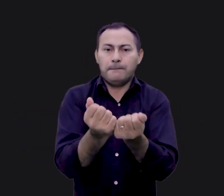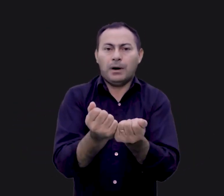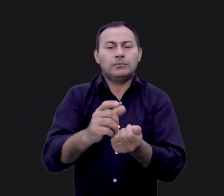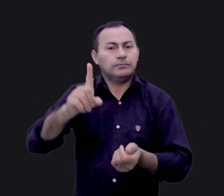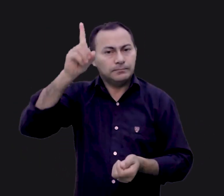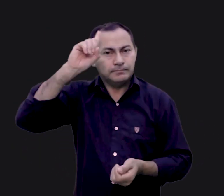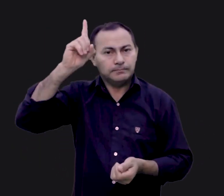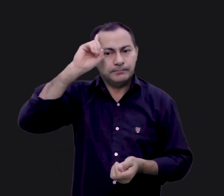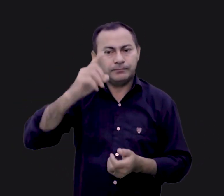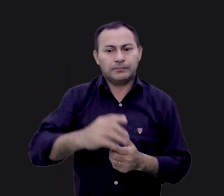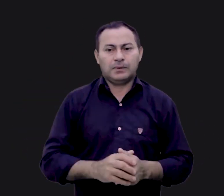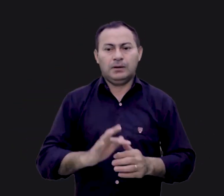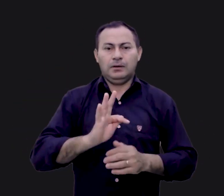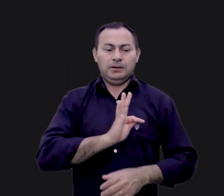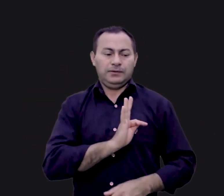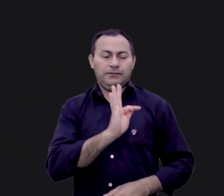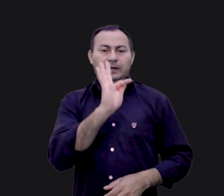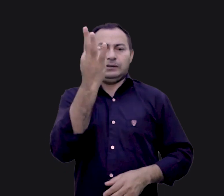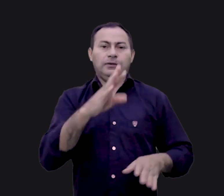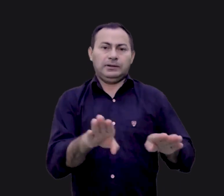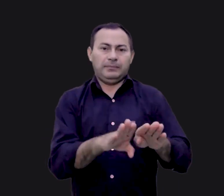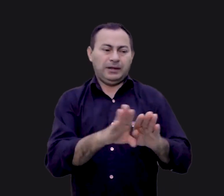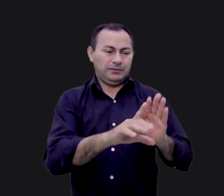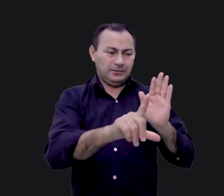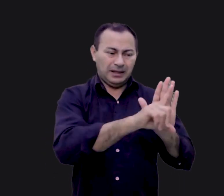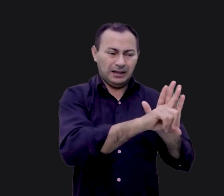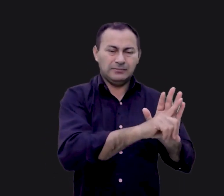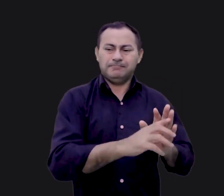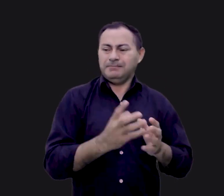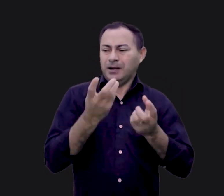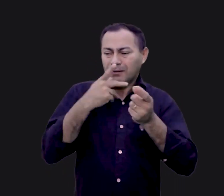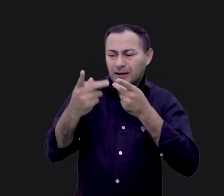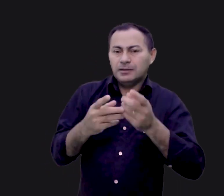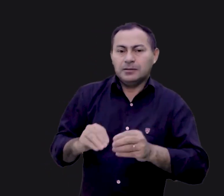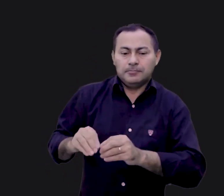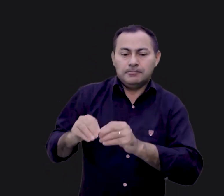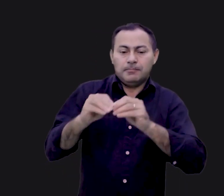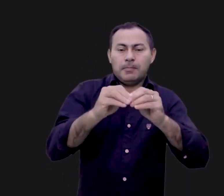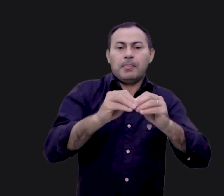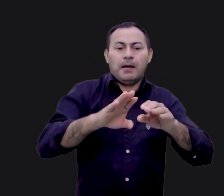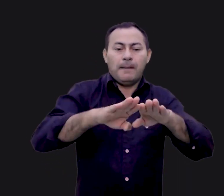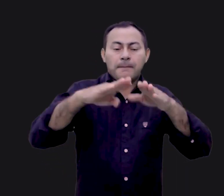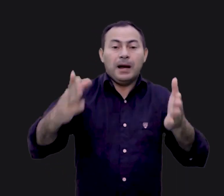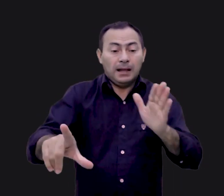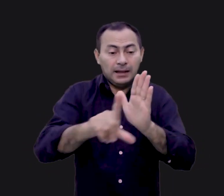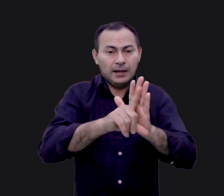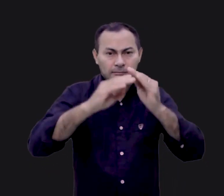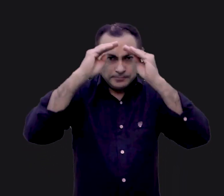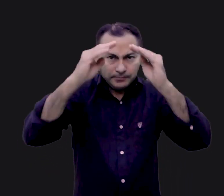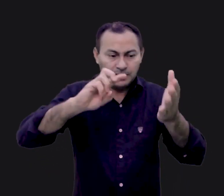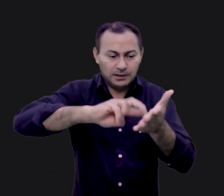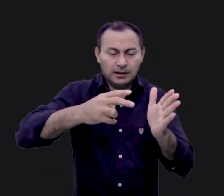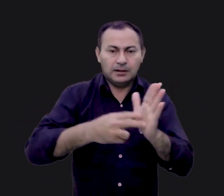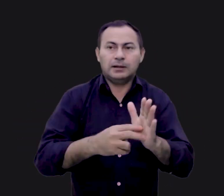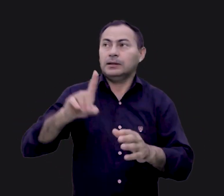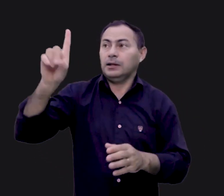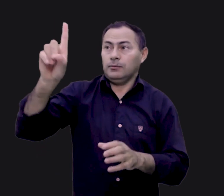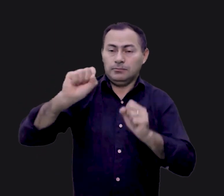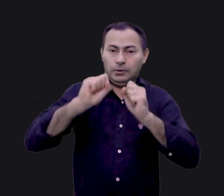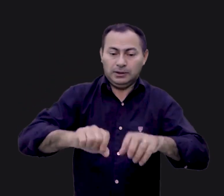pão diário. Os fariseus e escribas eram tão legalistas que estavam levando essa mesma lei que significava o fato de que Deus pode